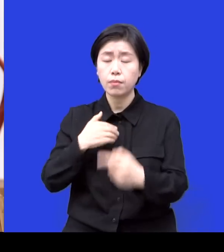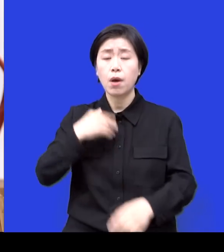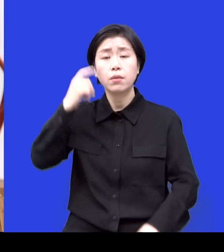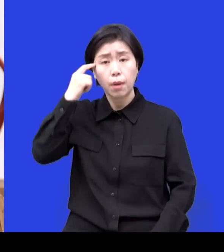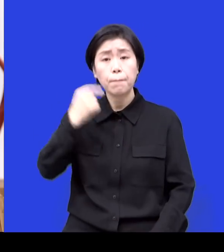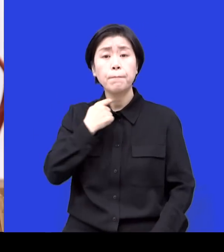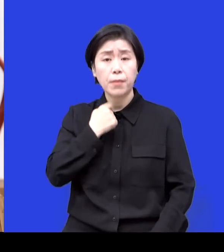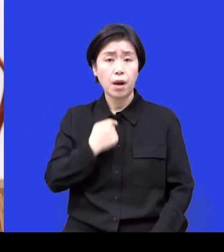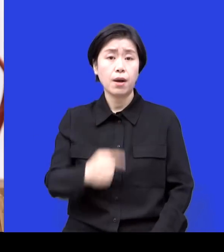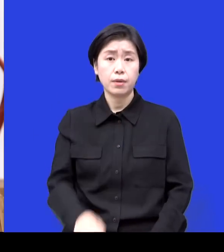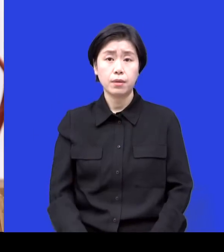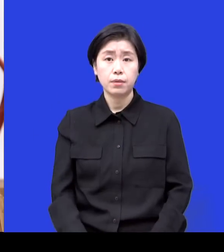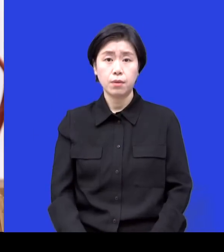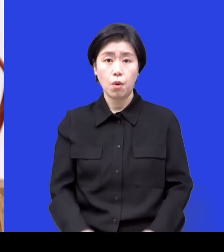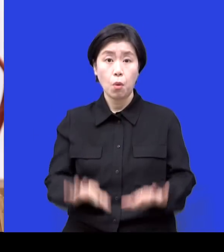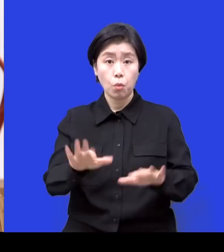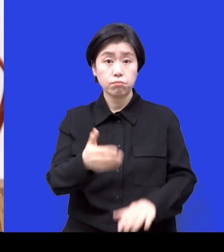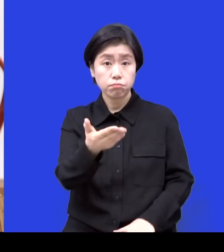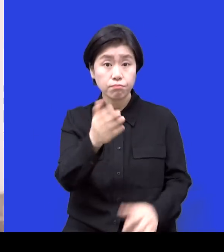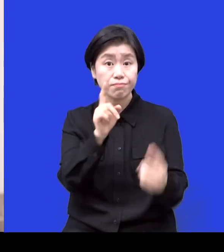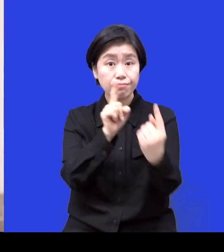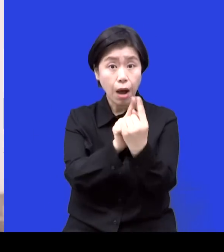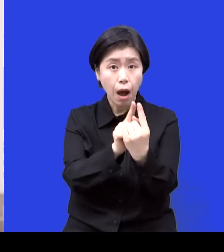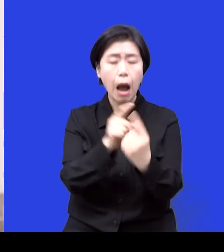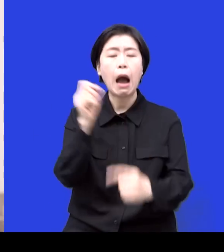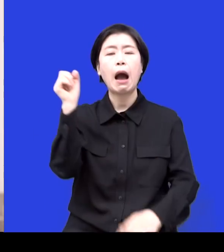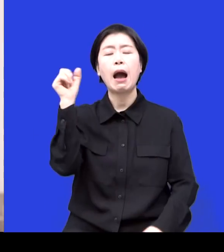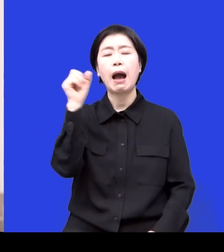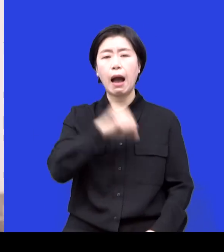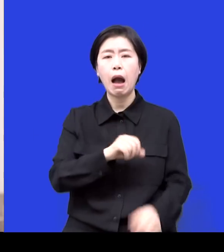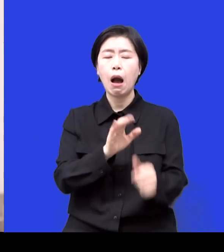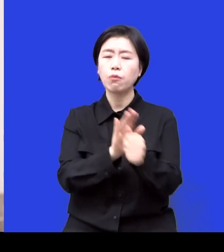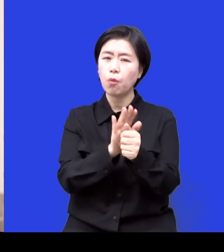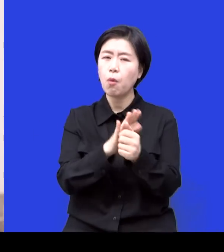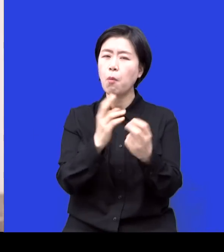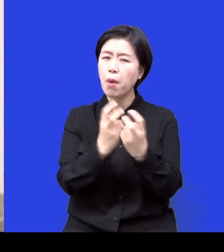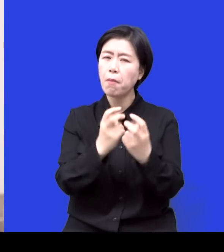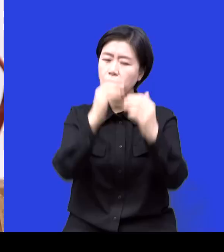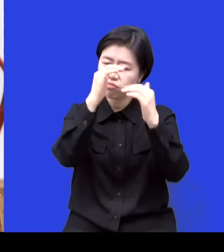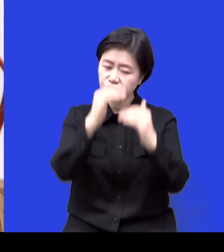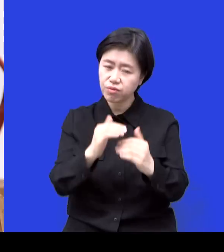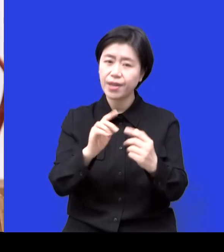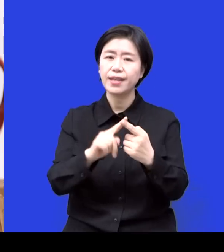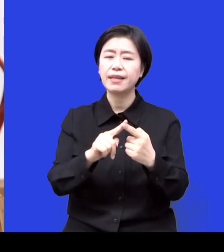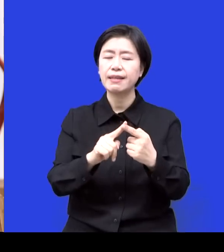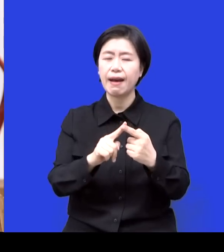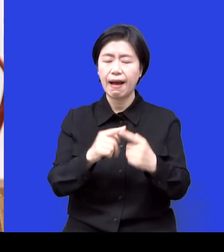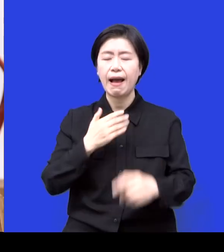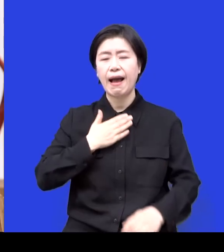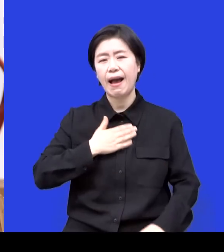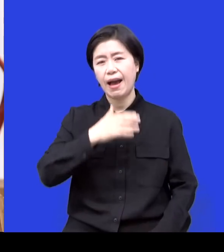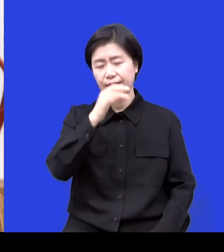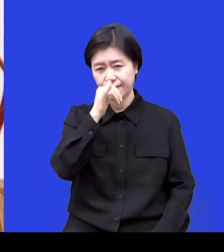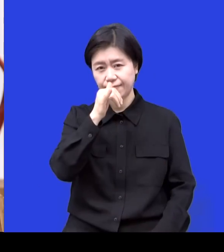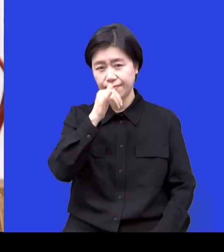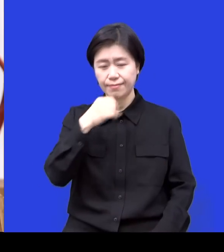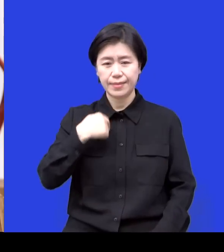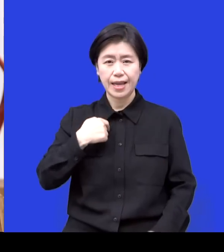이거 이렇게 도울 수도 있겠구나 라는 생각을 또 배워서 저도 언젠가 이 마음이 꽃이 폈으면 하는 바람이 듭니다.